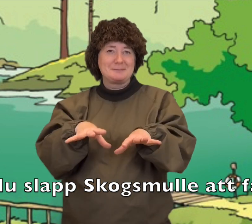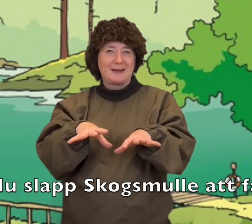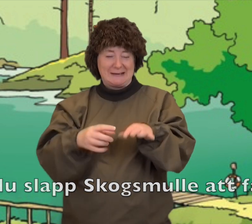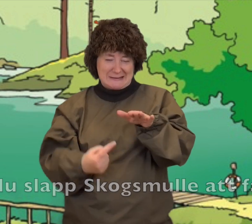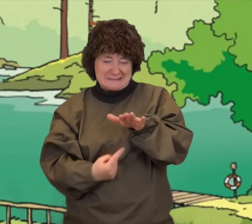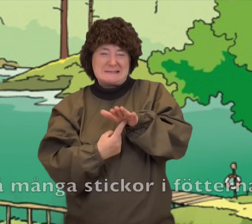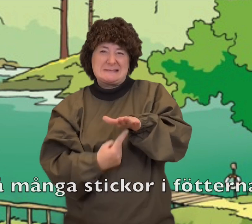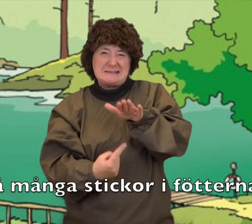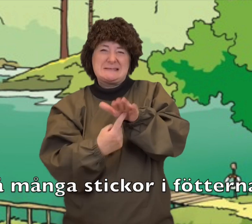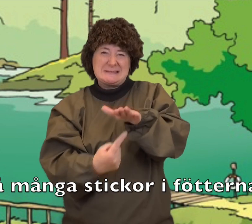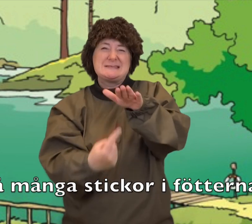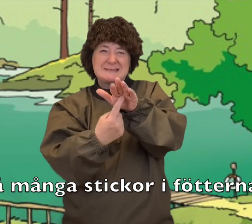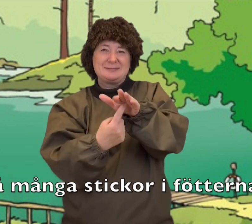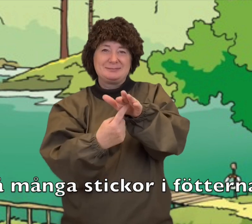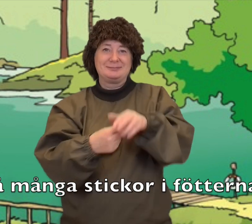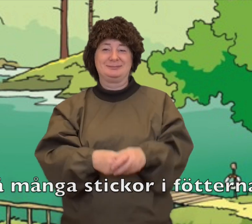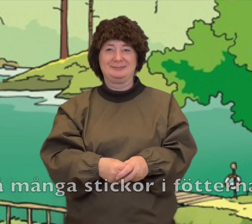att få så många stickor i fötterna.